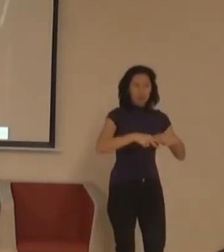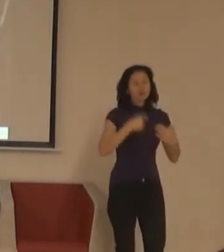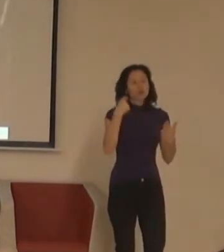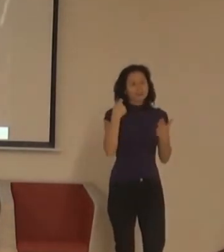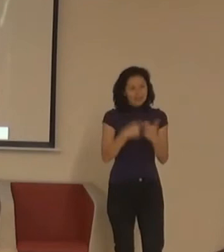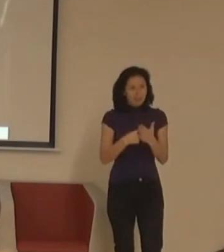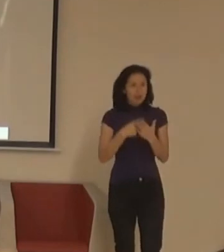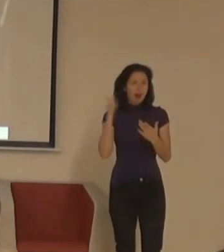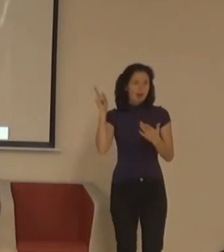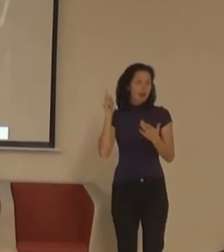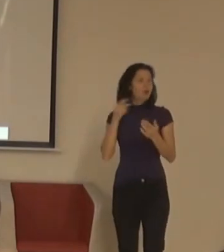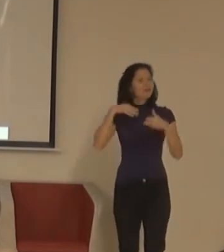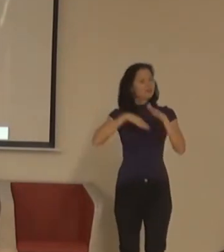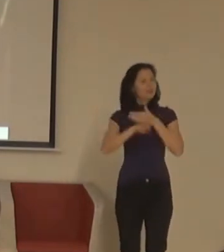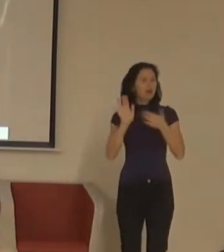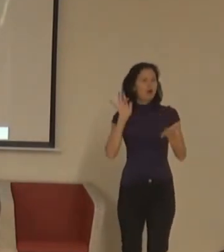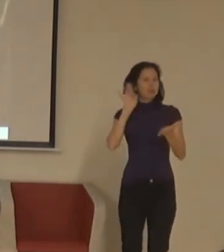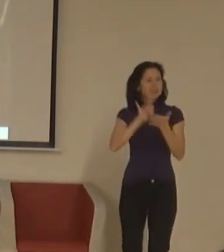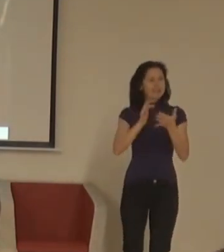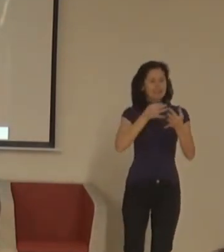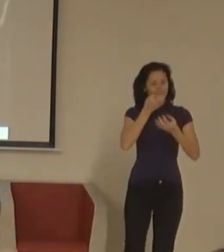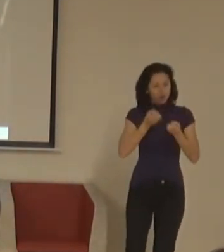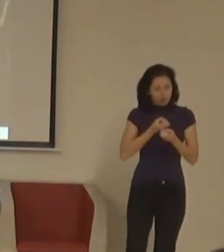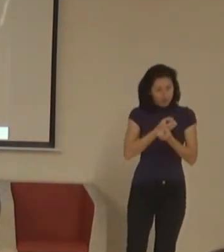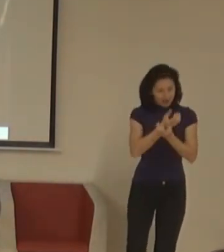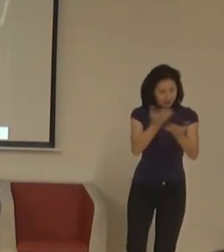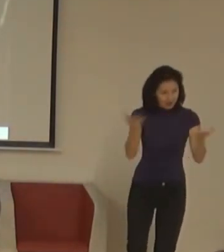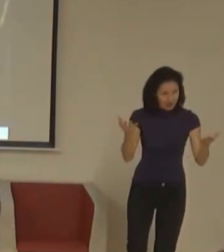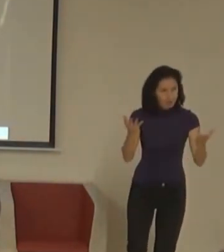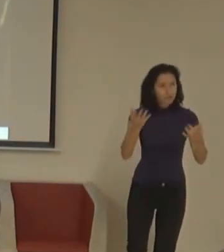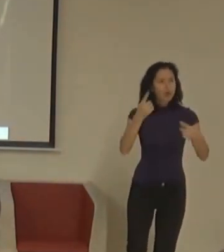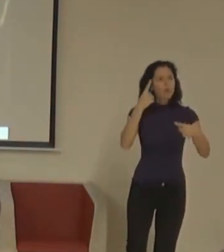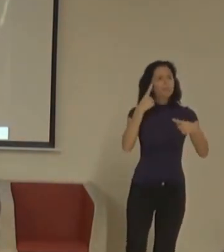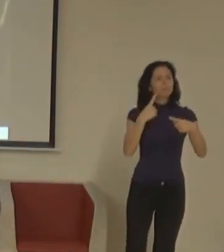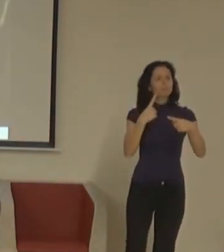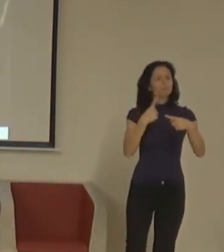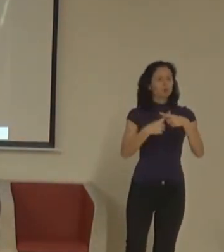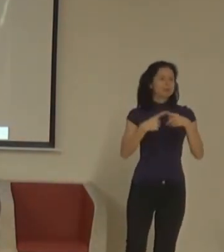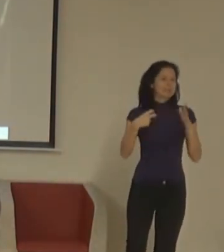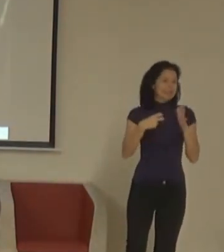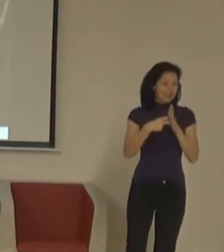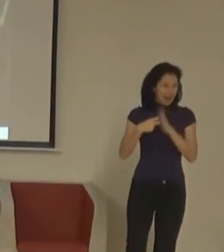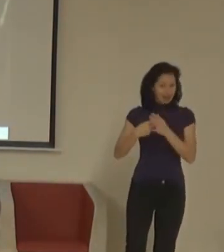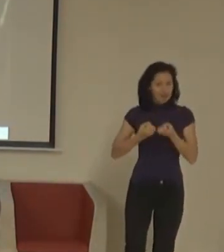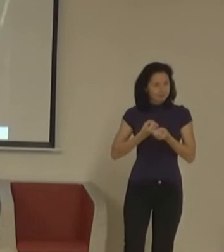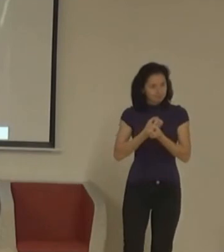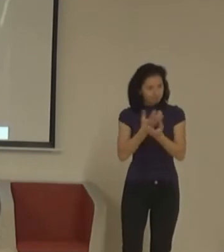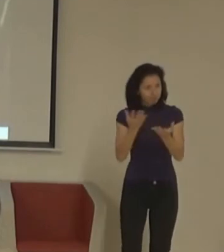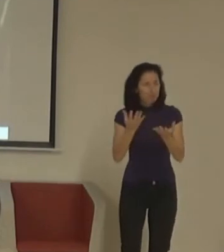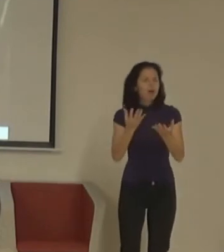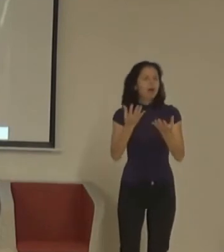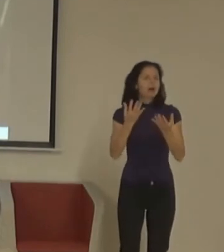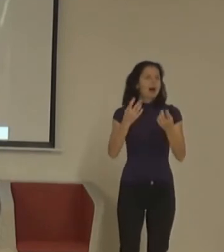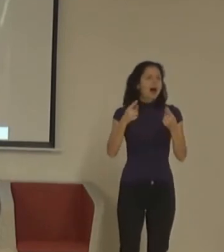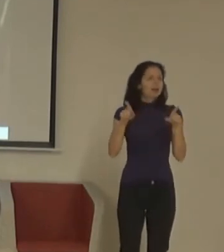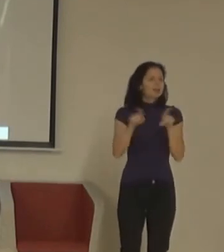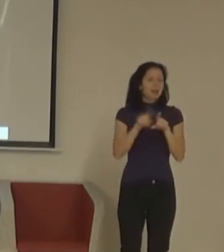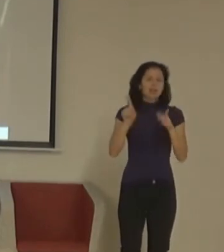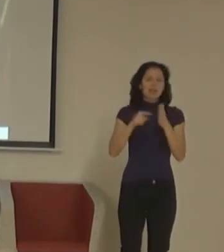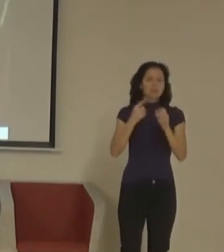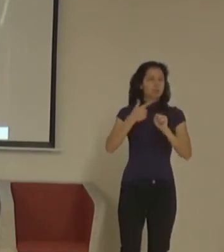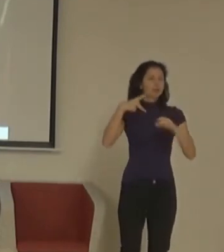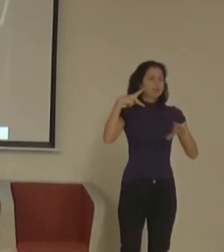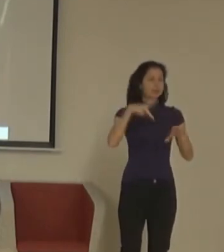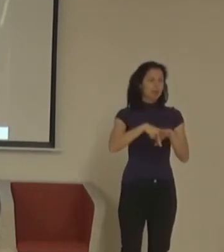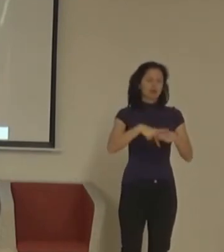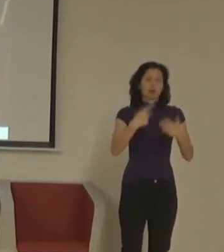nejde jenom o tlumočení, který je hrozně důležitý, nejde ale jenom o tlumočení nějaké akce, třeba slavnostního zahájení pro